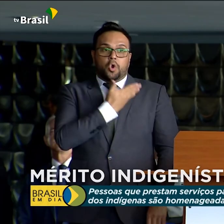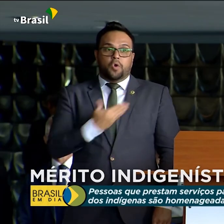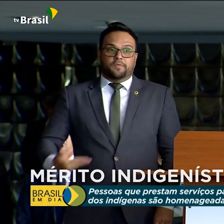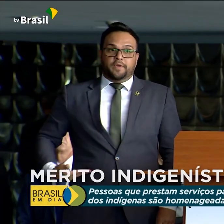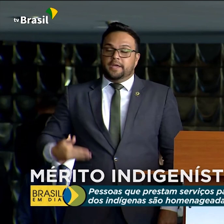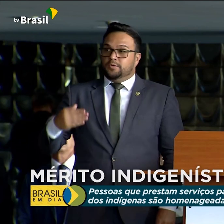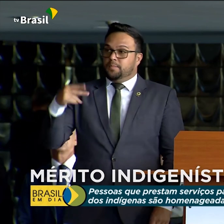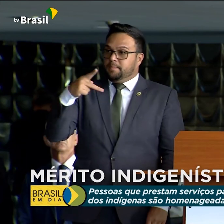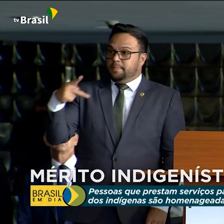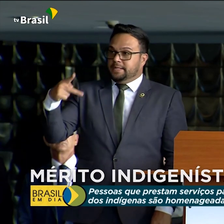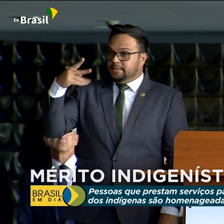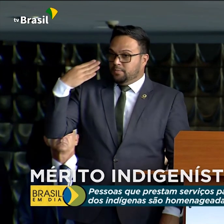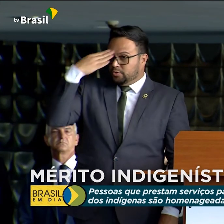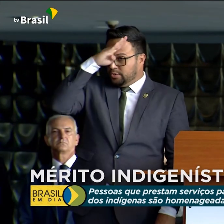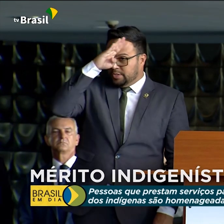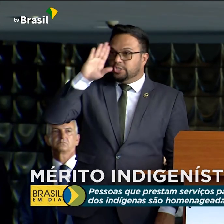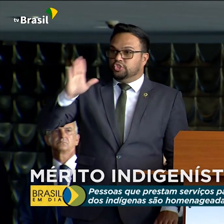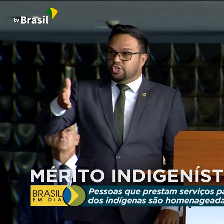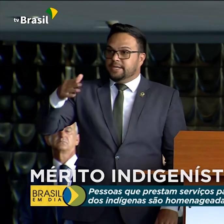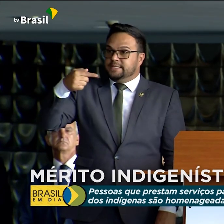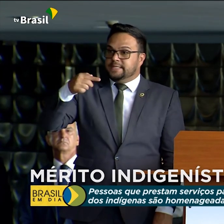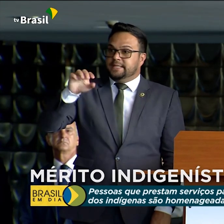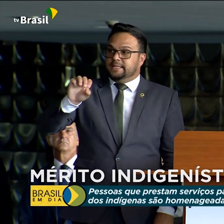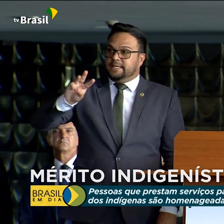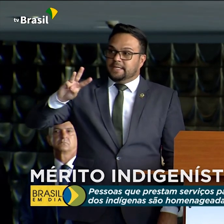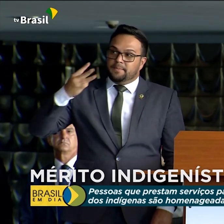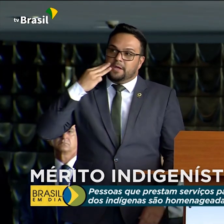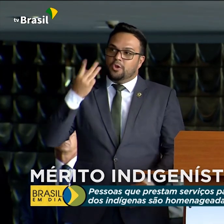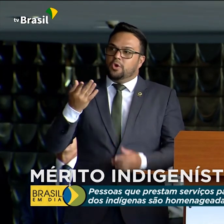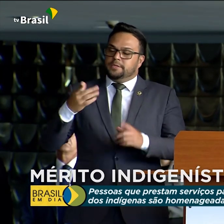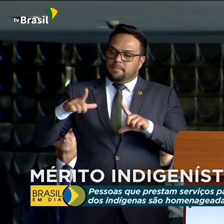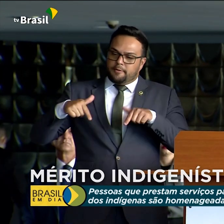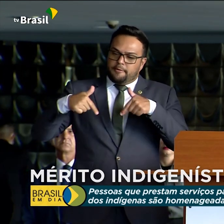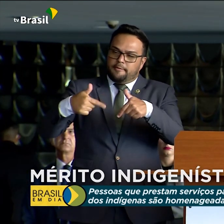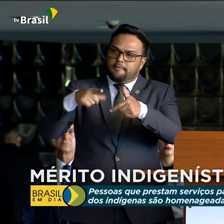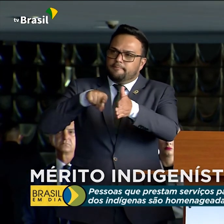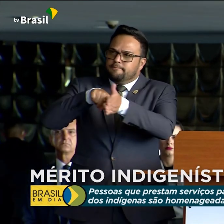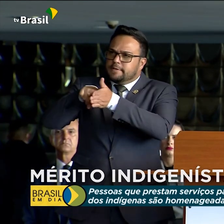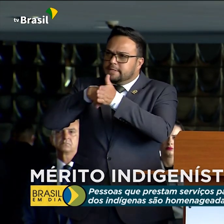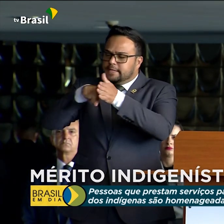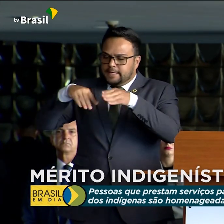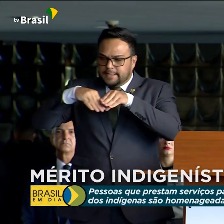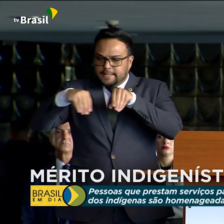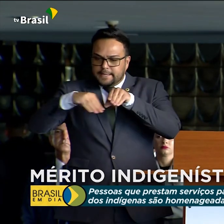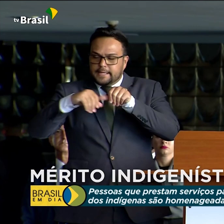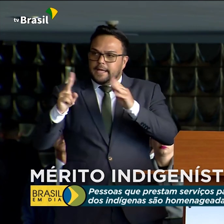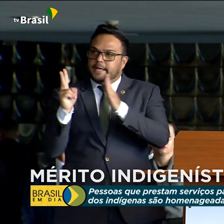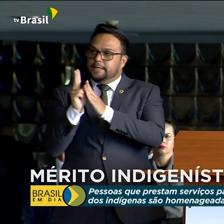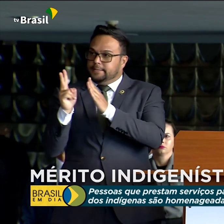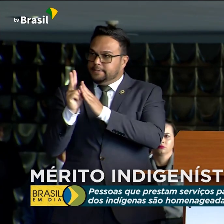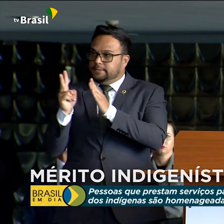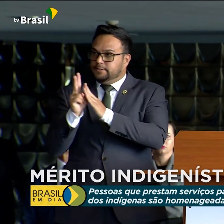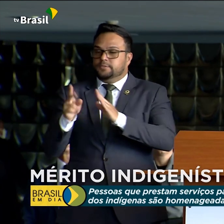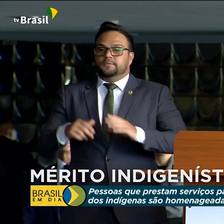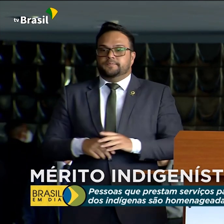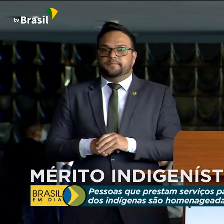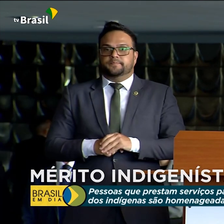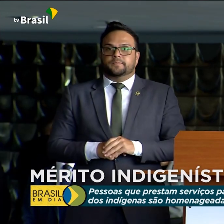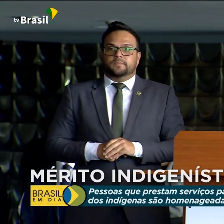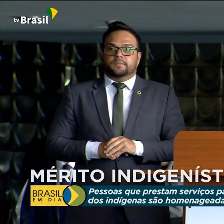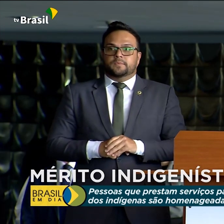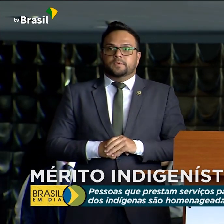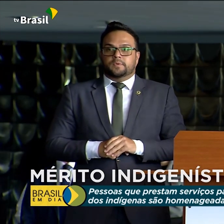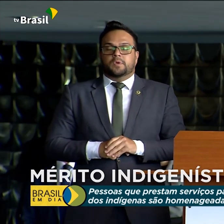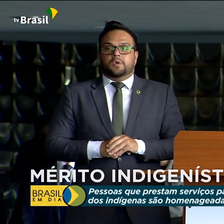Destinamos mais de 70 milhões para ações de fiscalização em terras indígenas. Como resultado da atuação firme do governo federal,